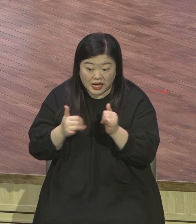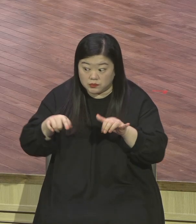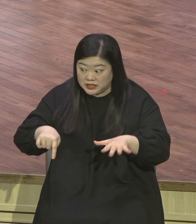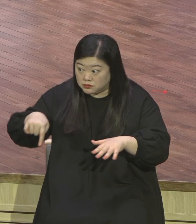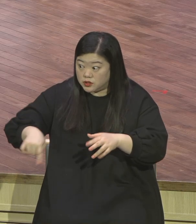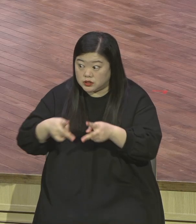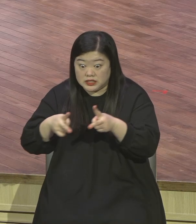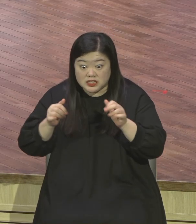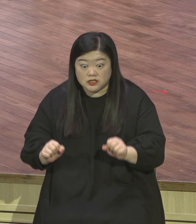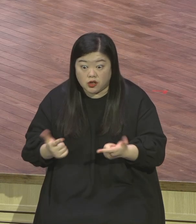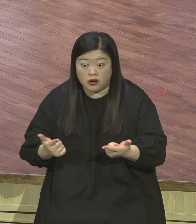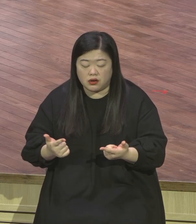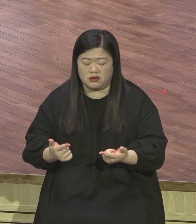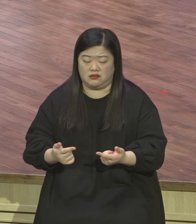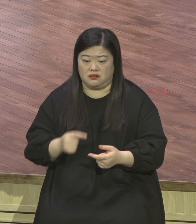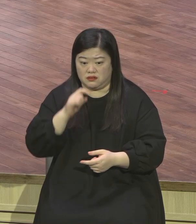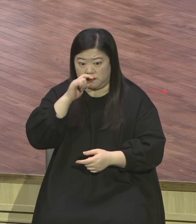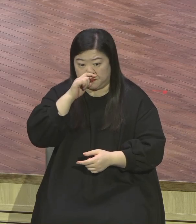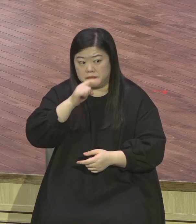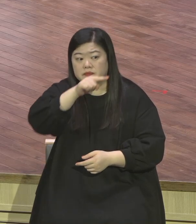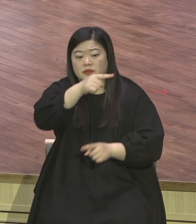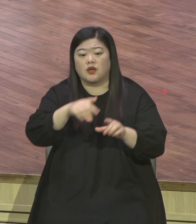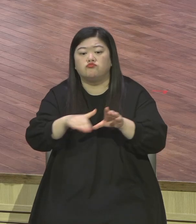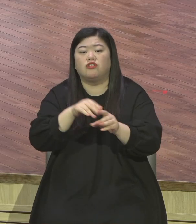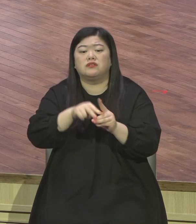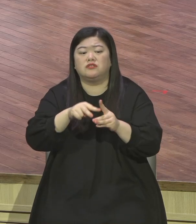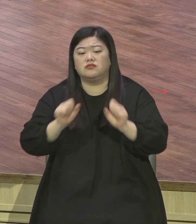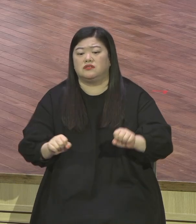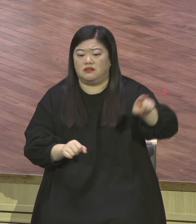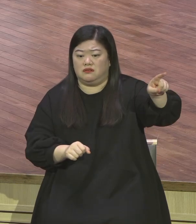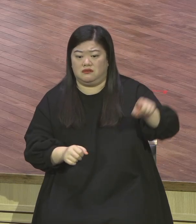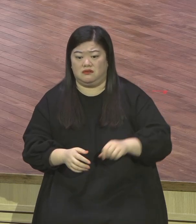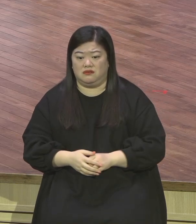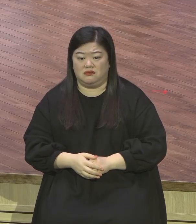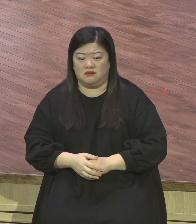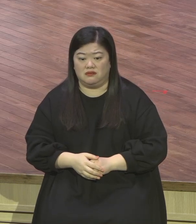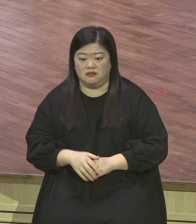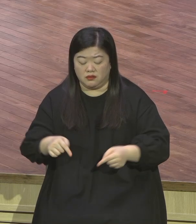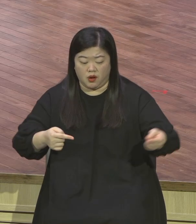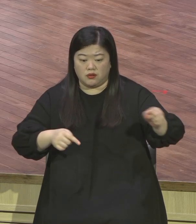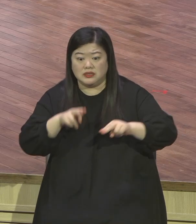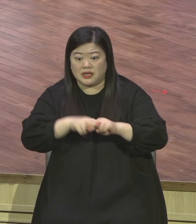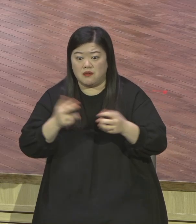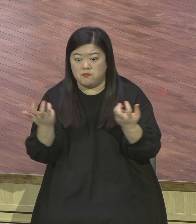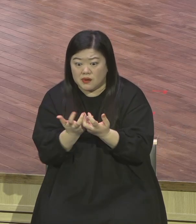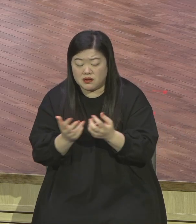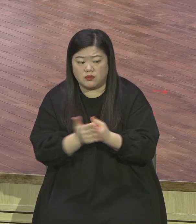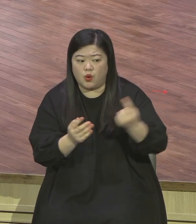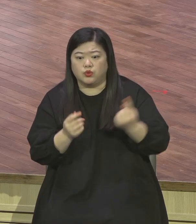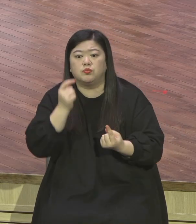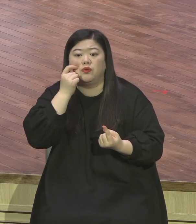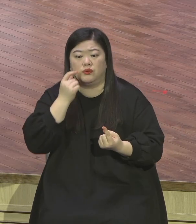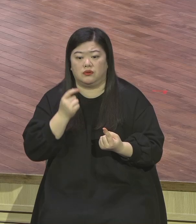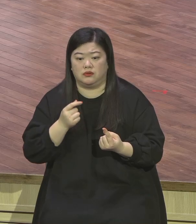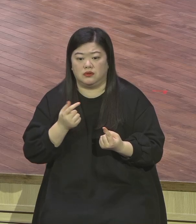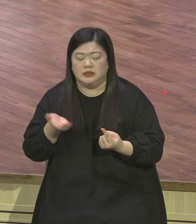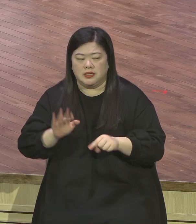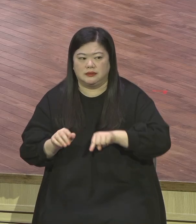그런 감격 확신이 없이 그 예배를 그래 드리겠어요. 뭐 쭉 아직 5분 전이나 10분 전 흘려볼 때 와서